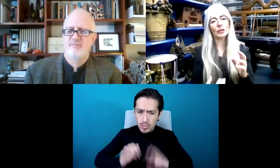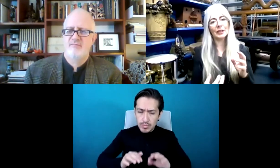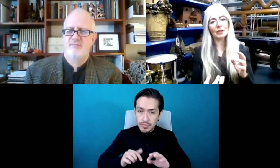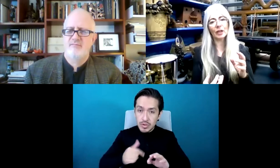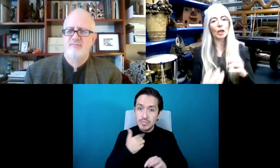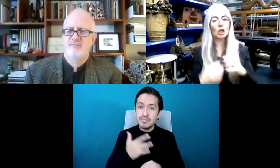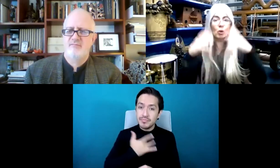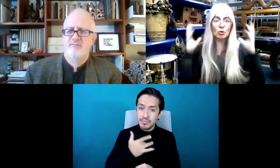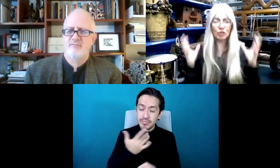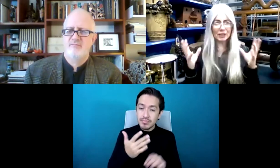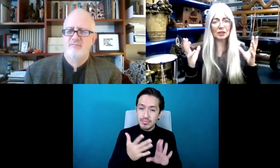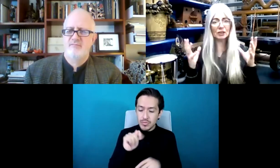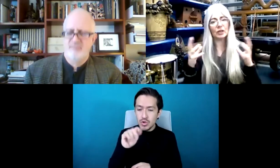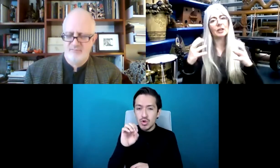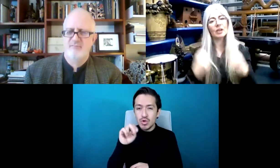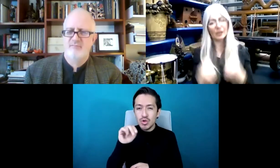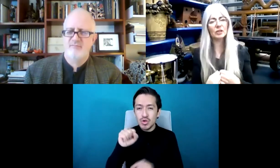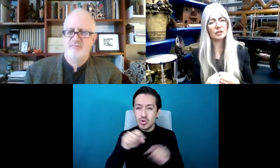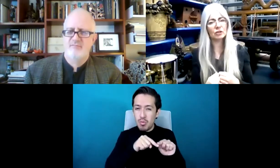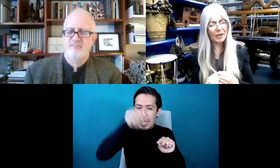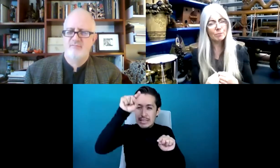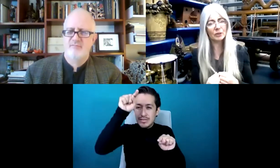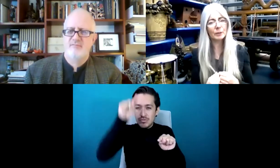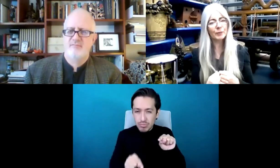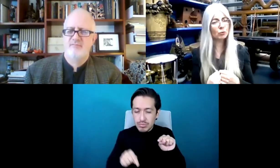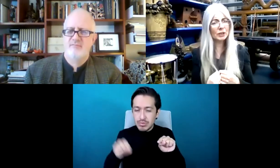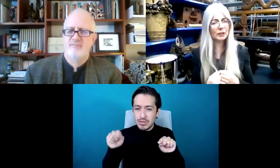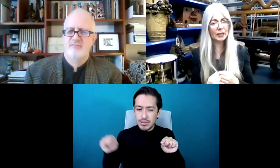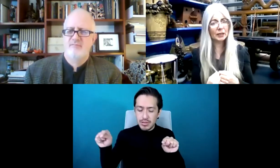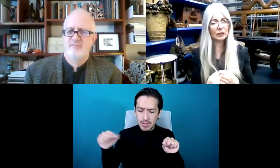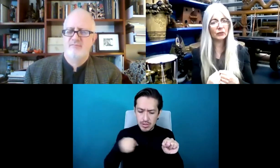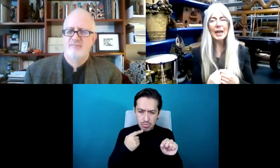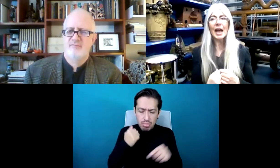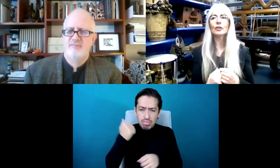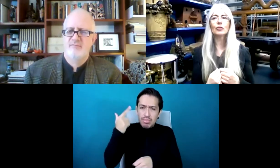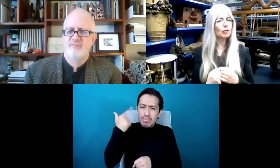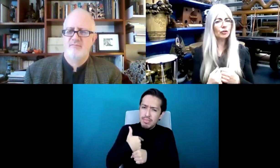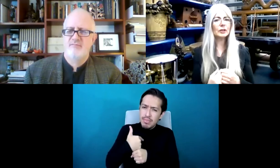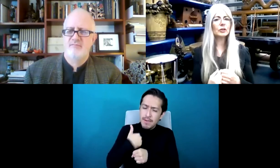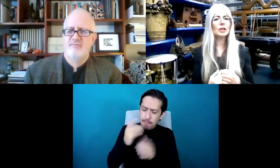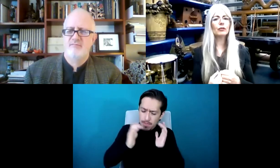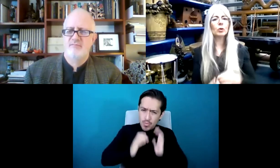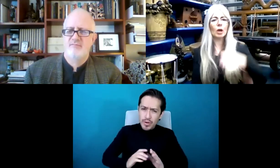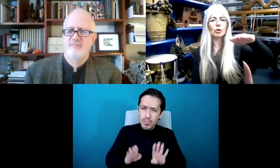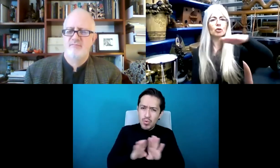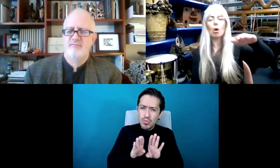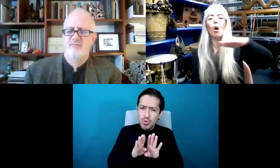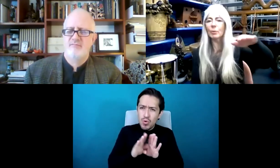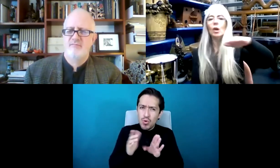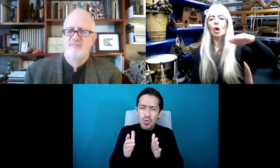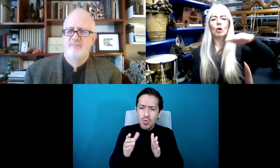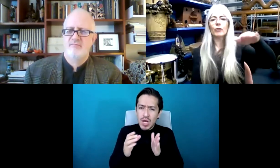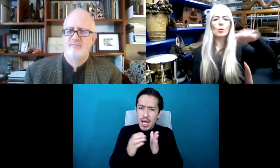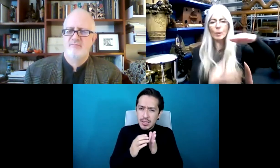tonos en las manos. Y ahí me di cuenta de que el cuerpo es como una caja de resonancia. Es como un